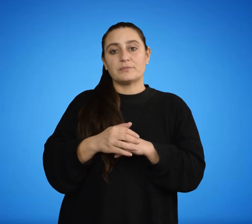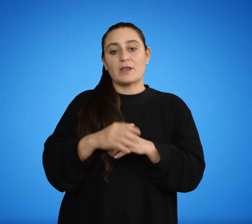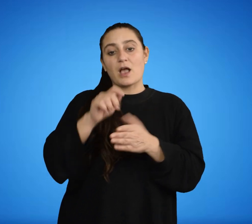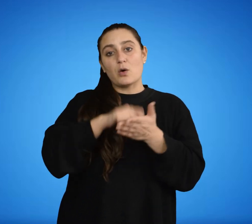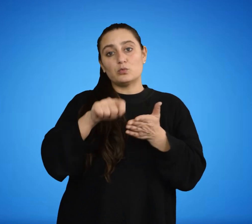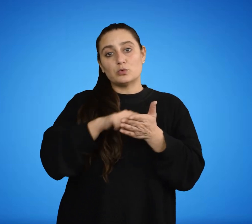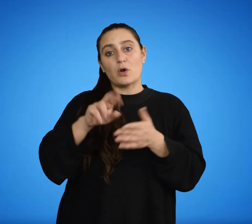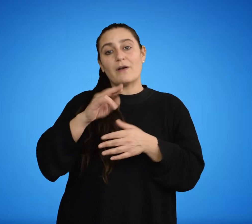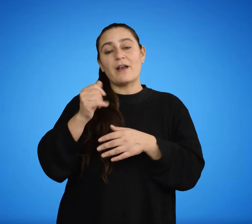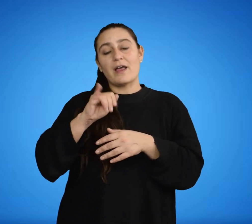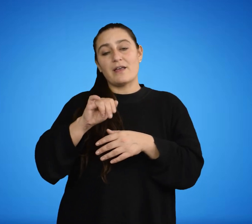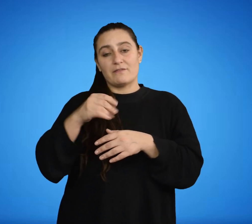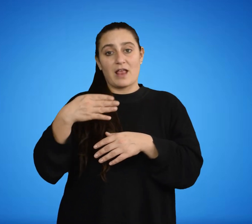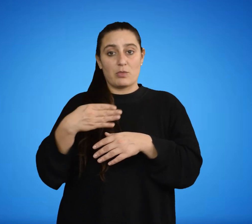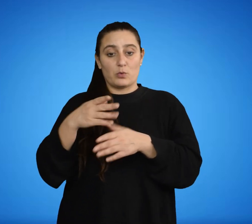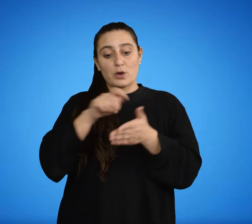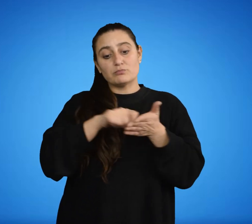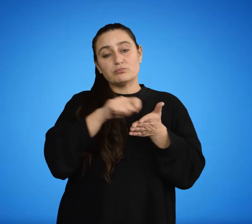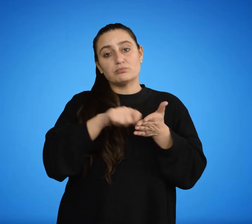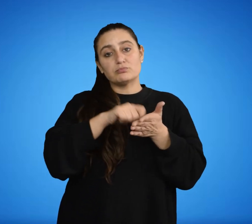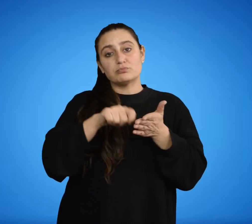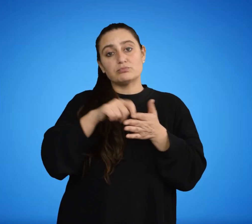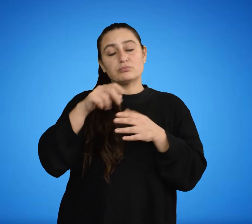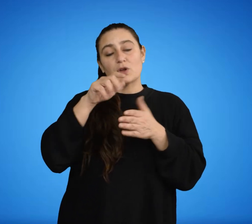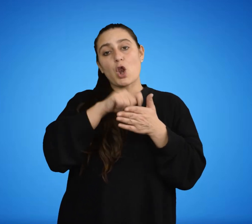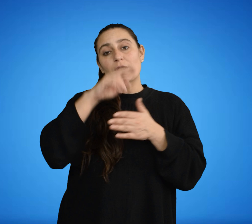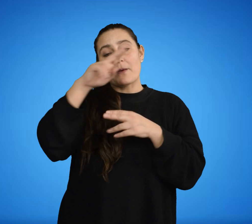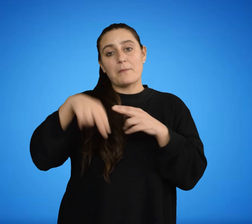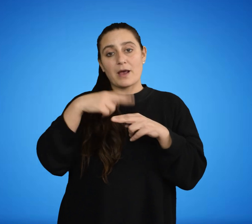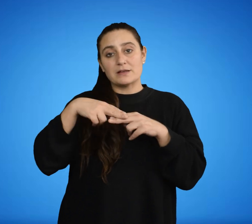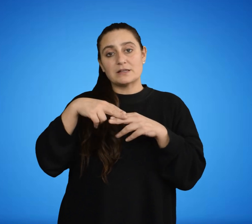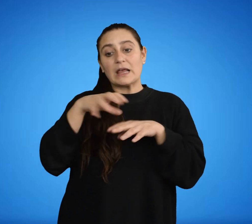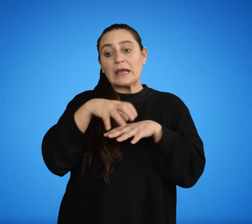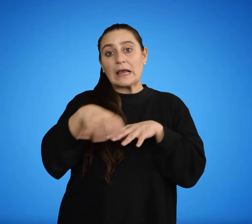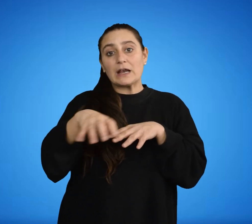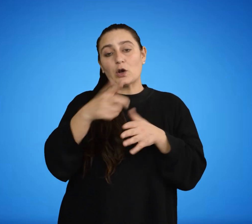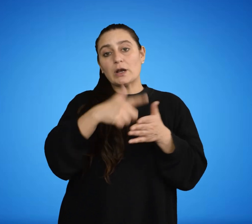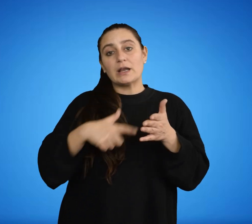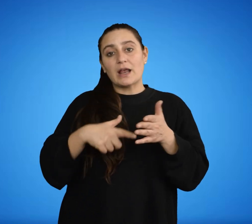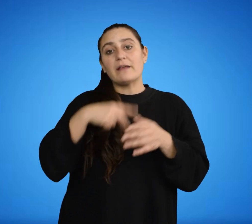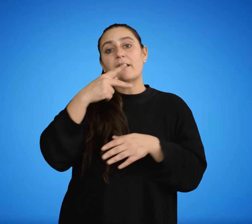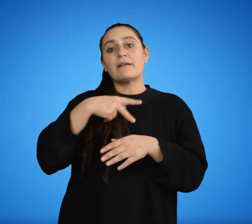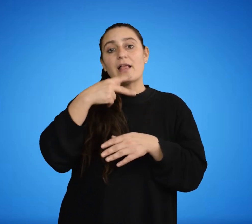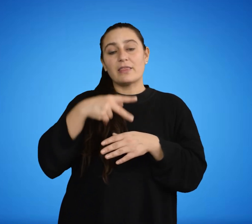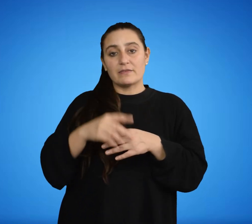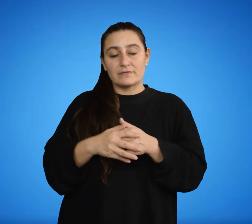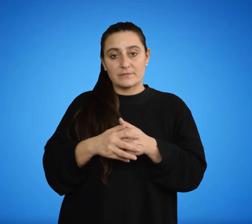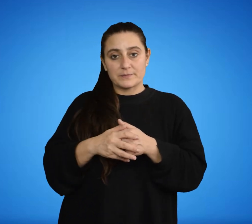Obra, Crónicas Marcianas Género literario, narrativo